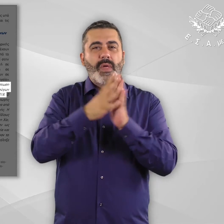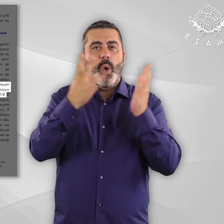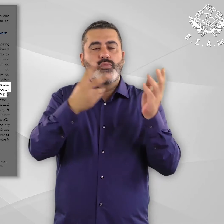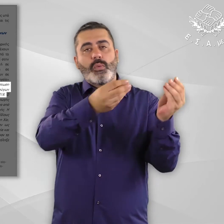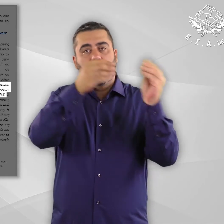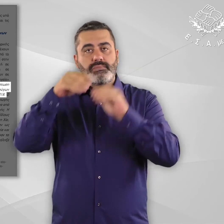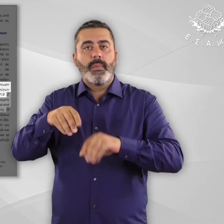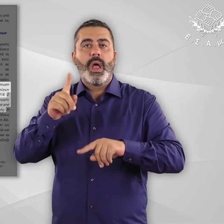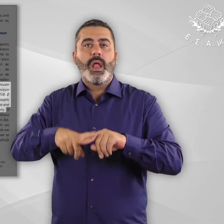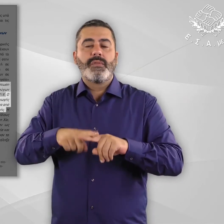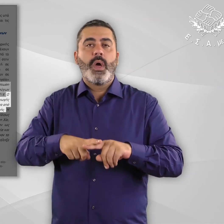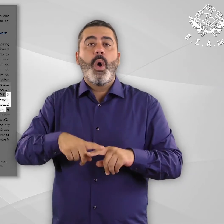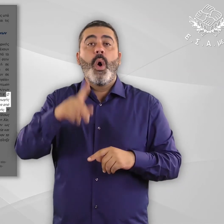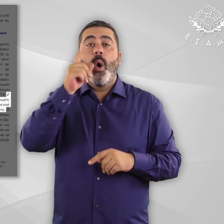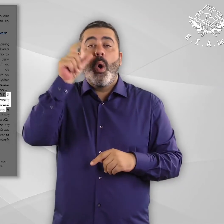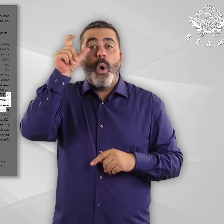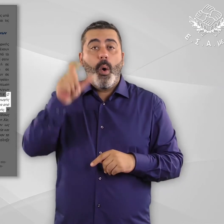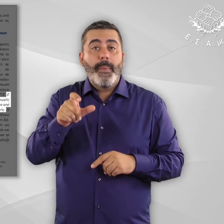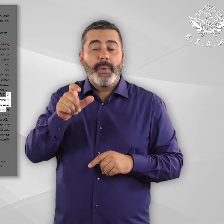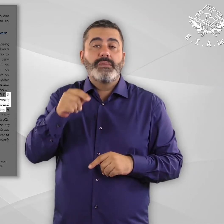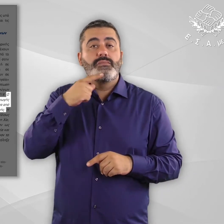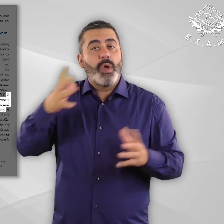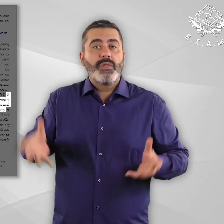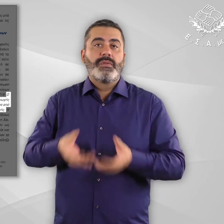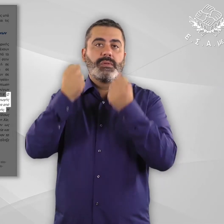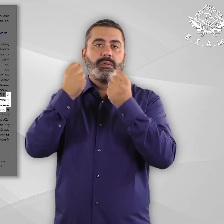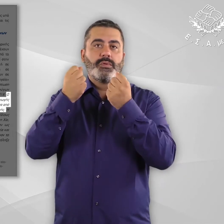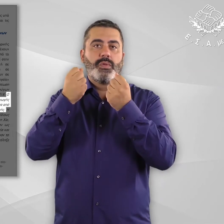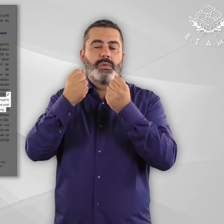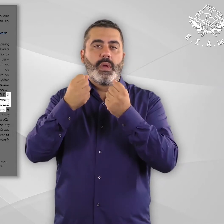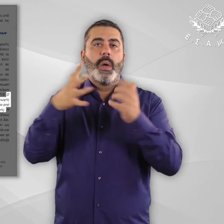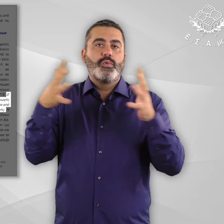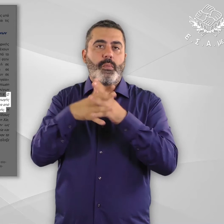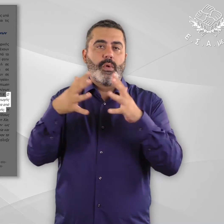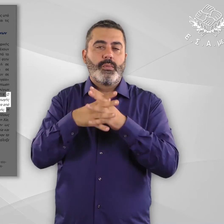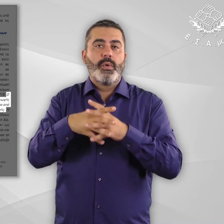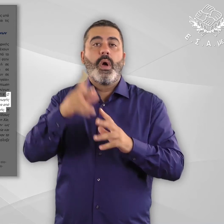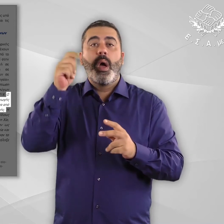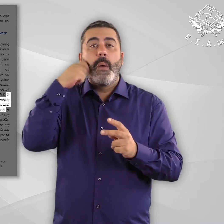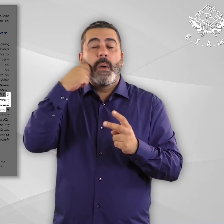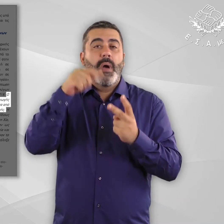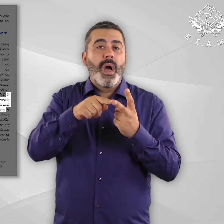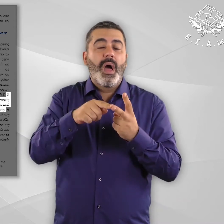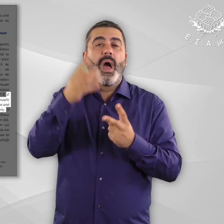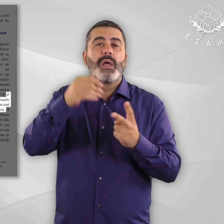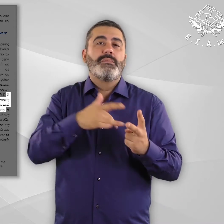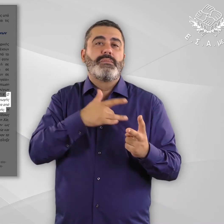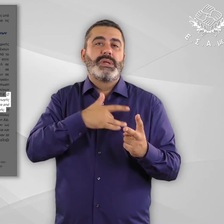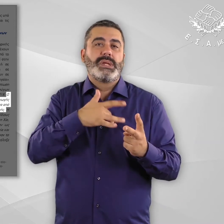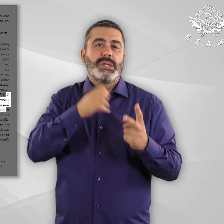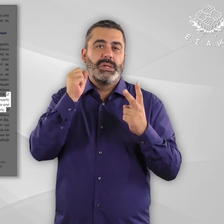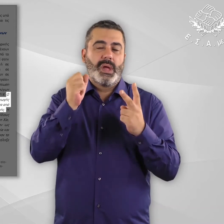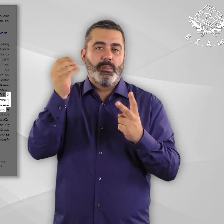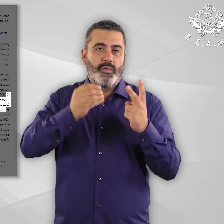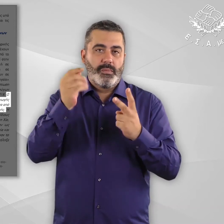2018. Ο πατέρας είναι επιζήσας θύμα δασανειστηρίων στη χώρα καταγωγής του, η μητέρα πάσχει από